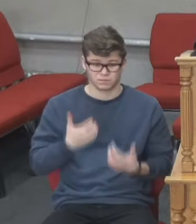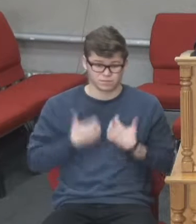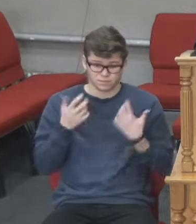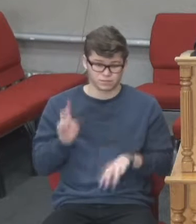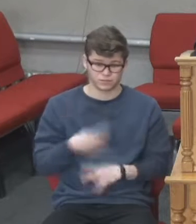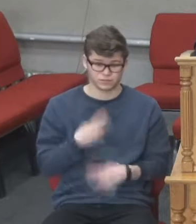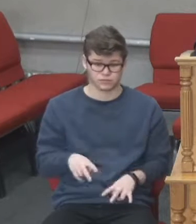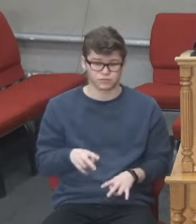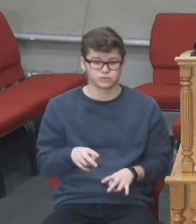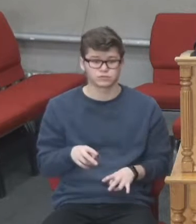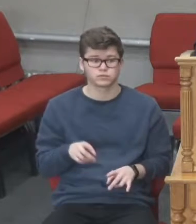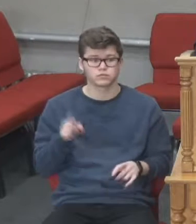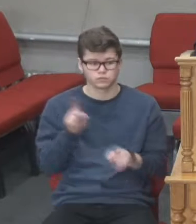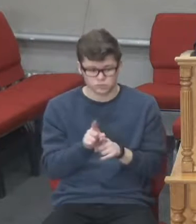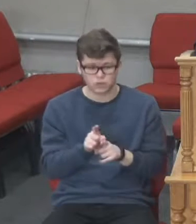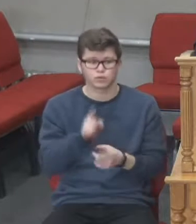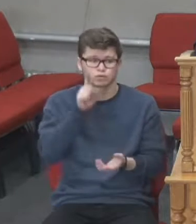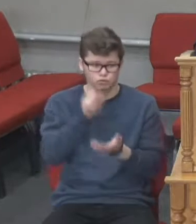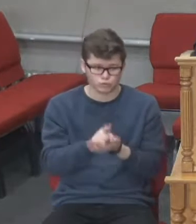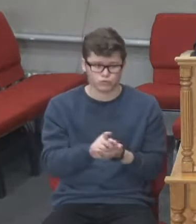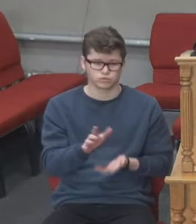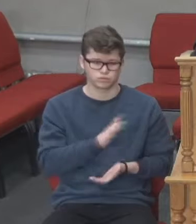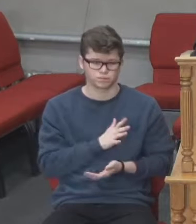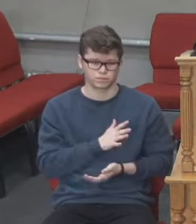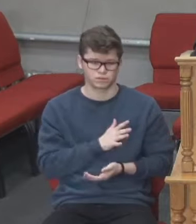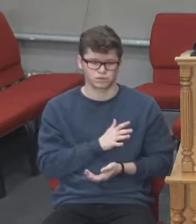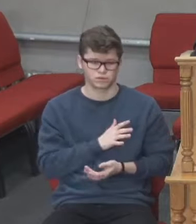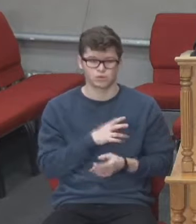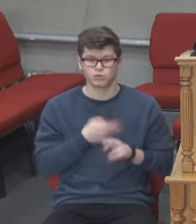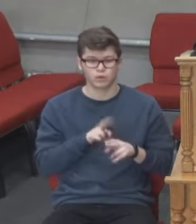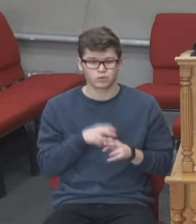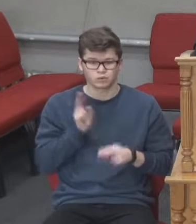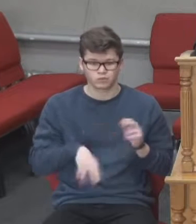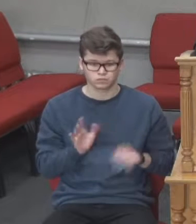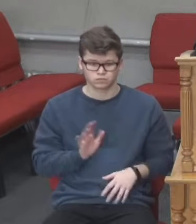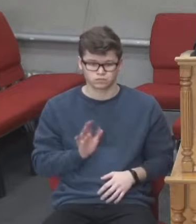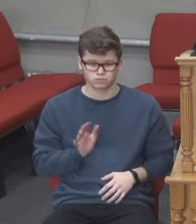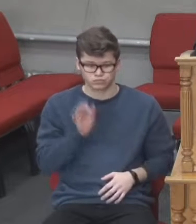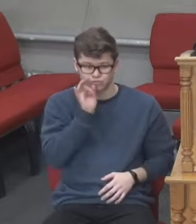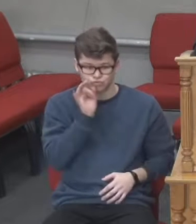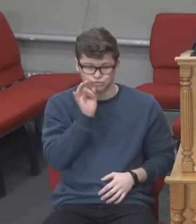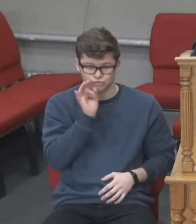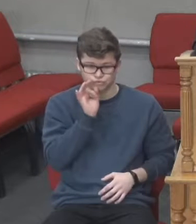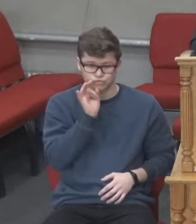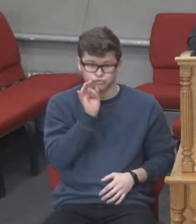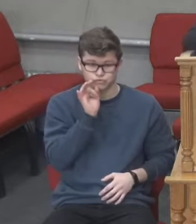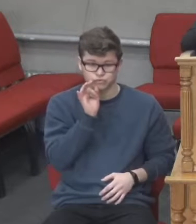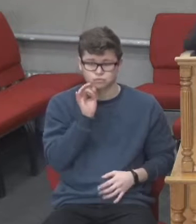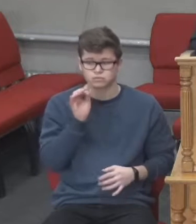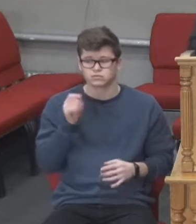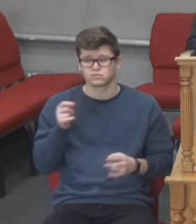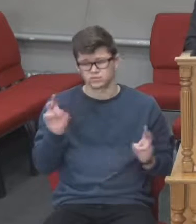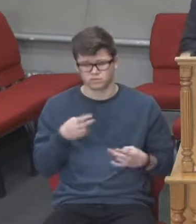статись належить тому, але це не кінець ще. Брати і сестри, не будемо лякатися. Так,